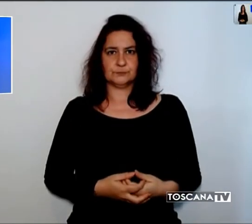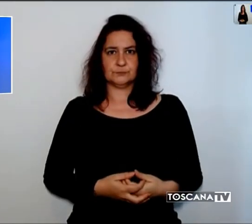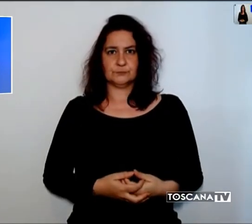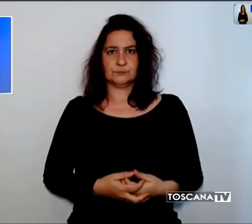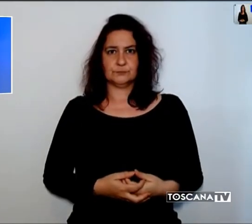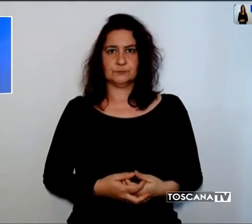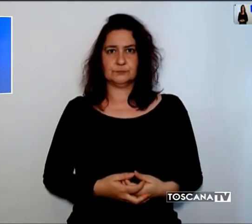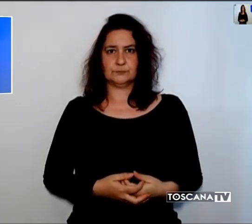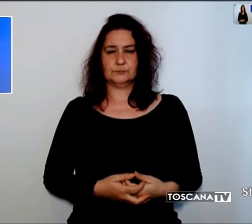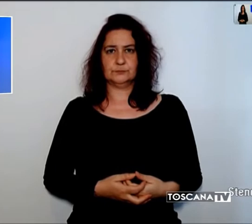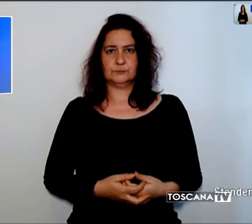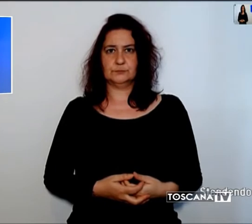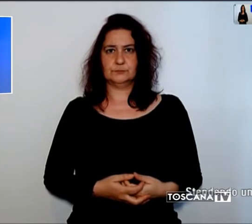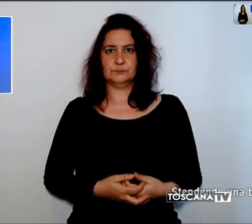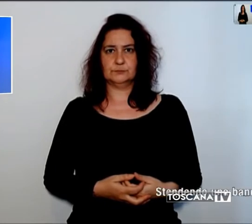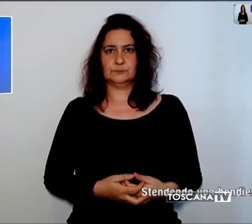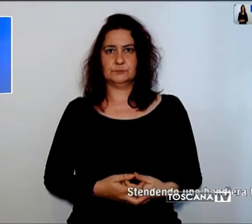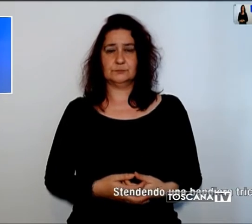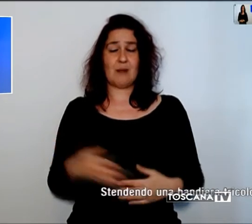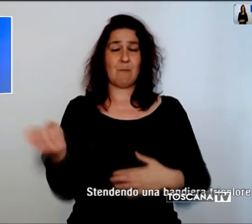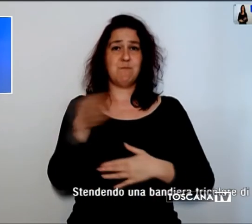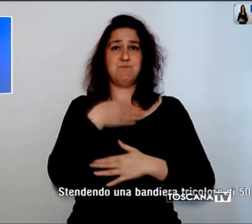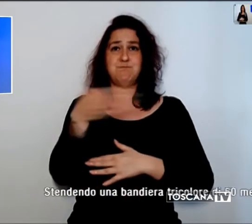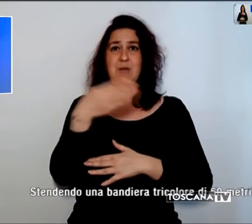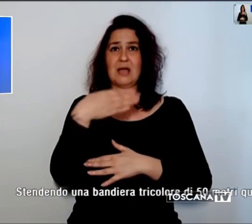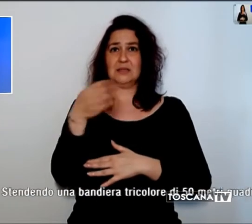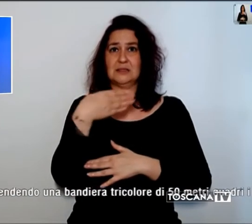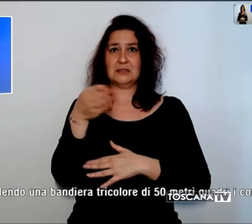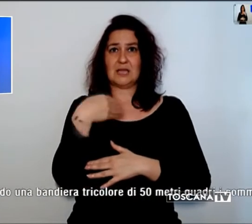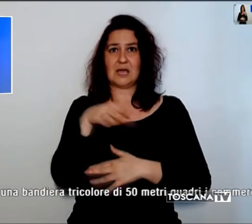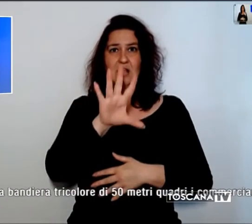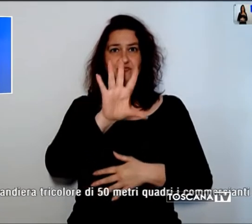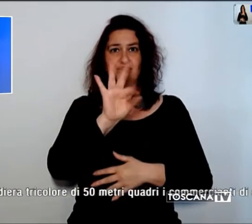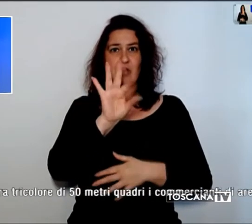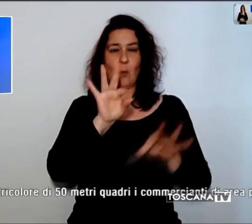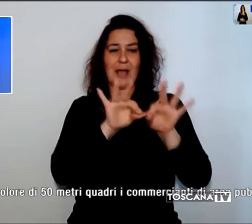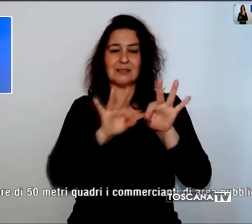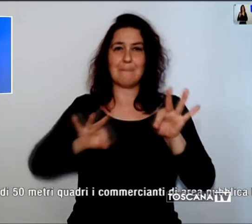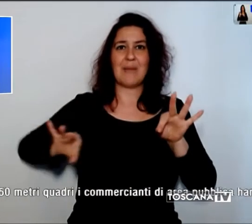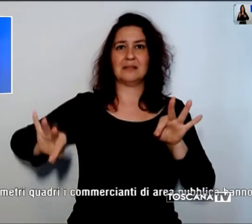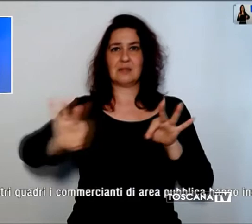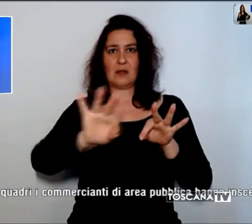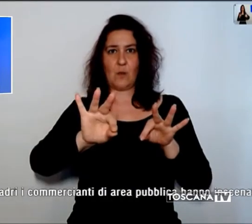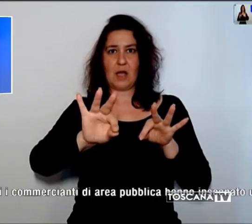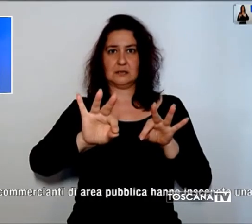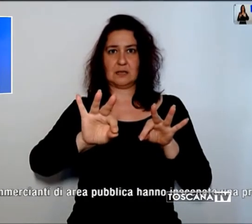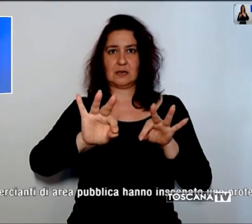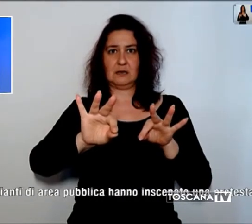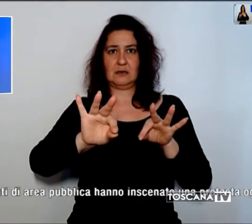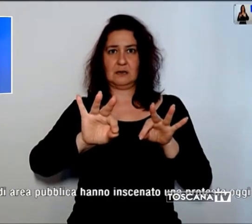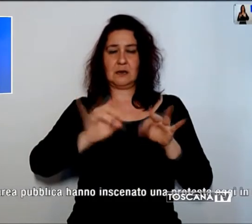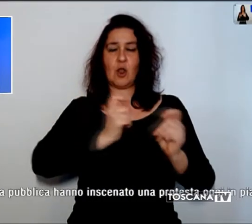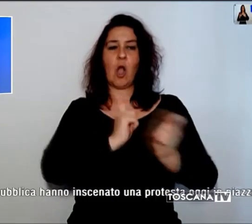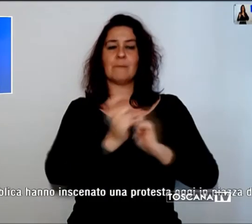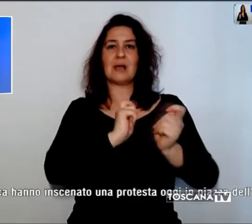Estendendo una bandiera tricolore di 50 metri quadri, i commercianti di area pubblica hanno